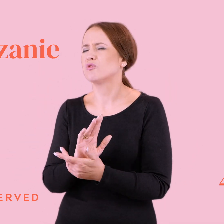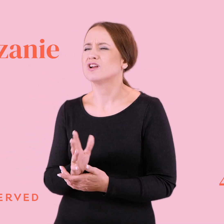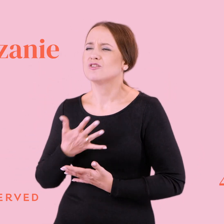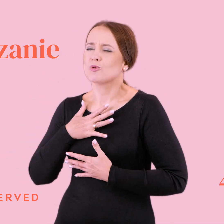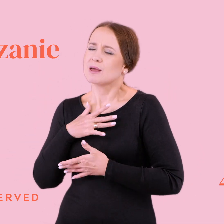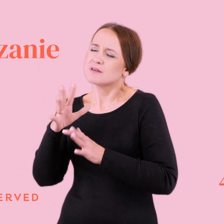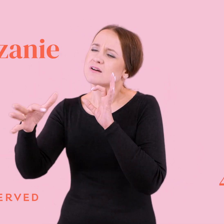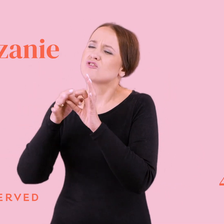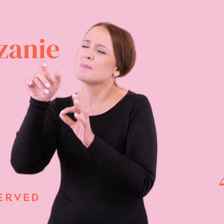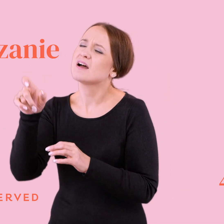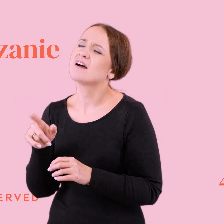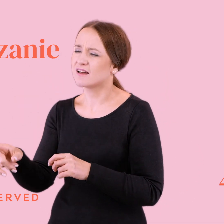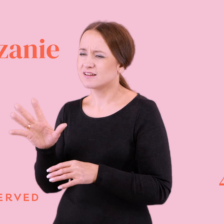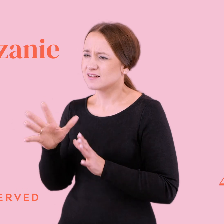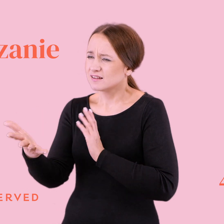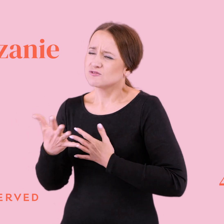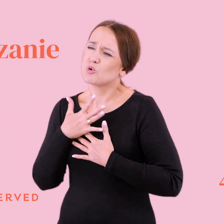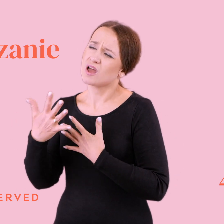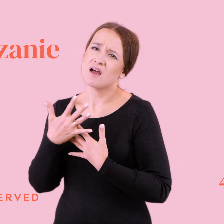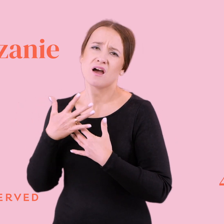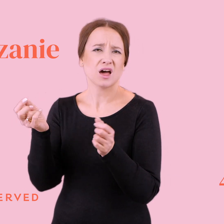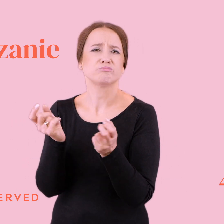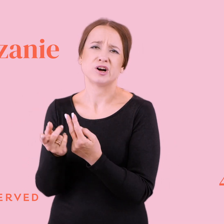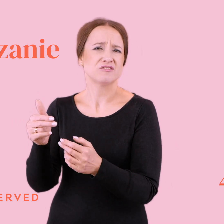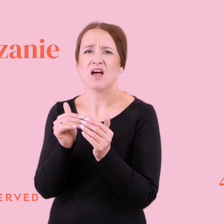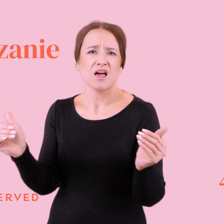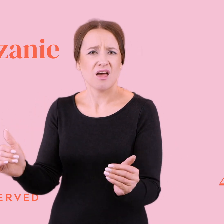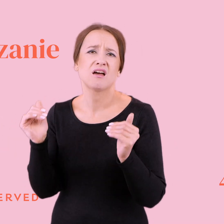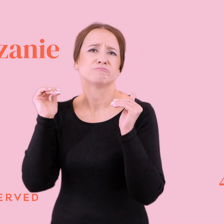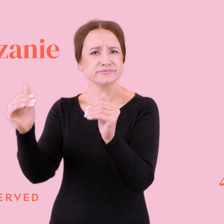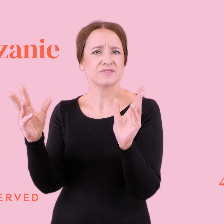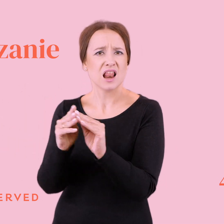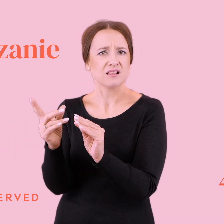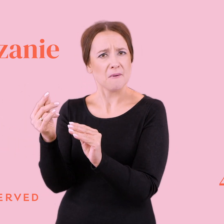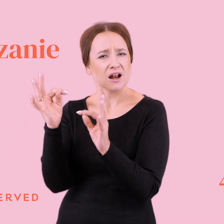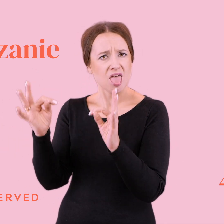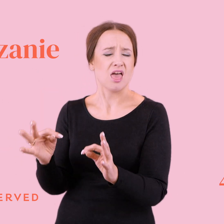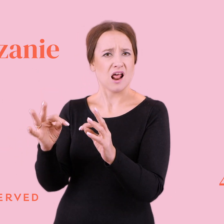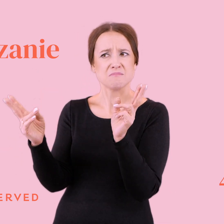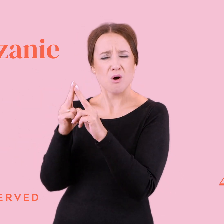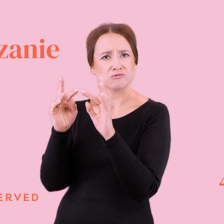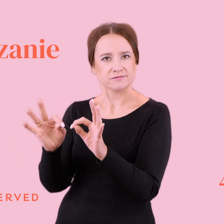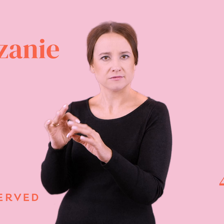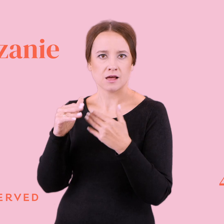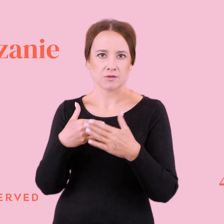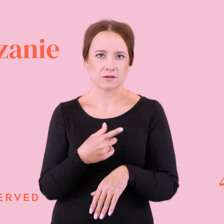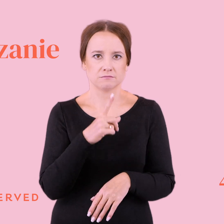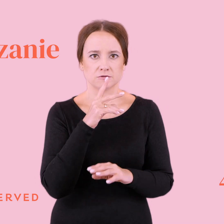wnętrza. Że to już teraz, to już w ogóle na taki level porozumienia wyszliście z tą osobą. I później znowu jest cisza. Albo ten